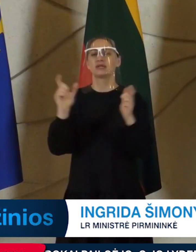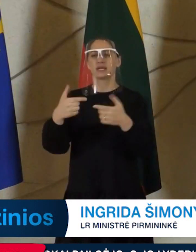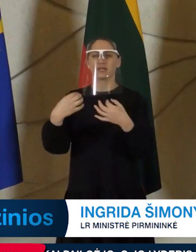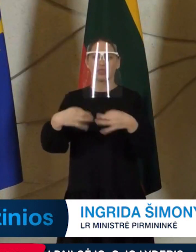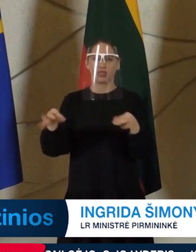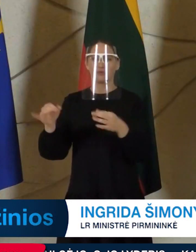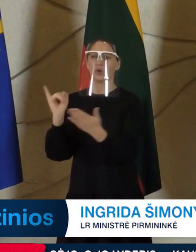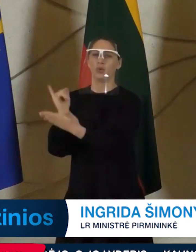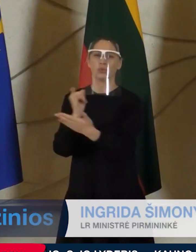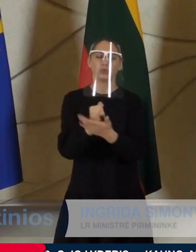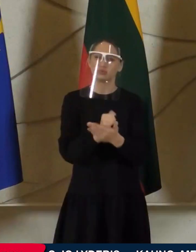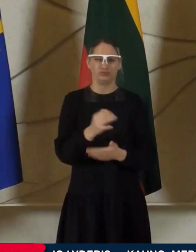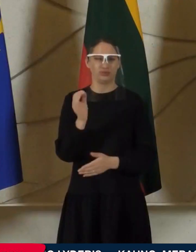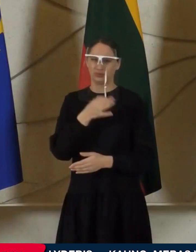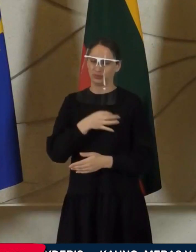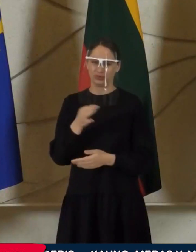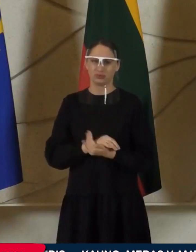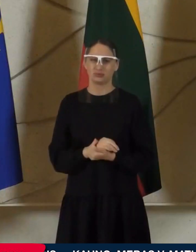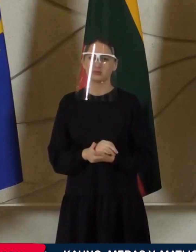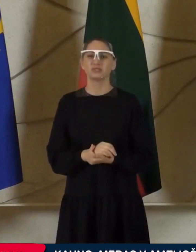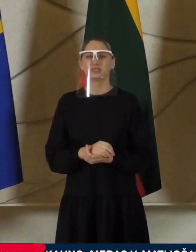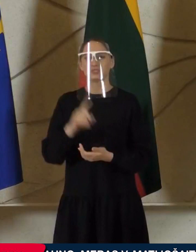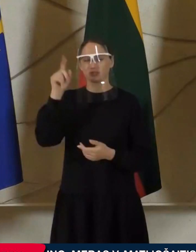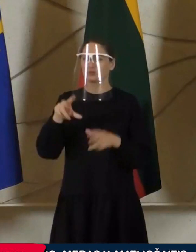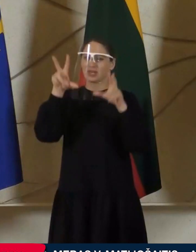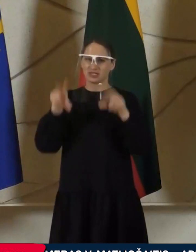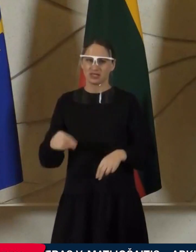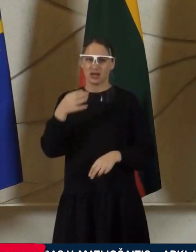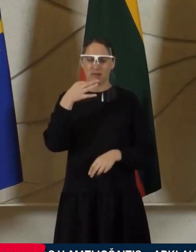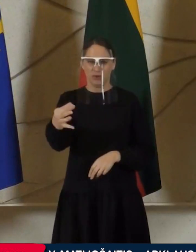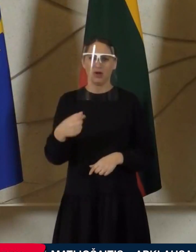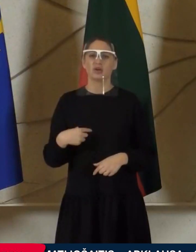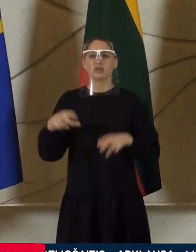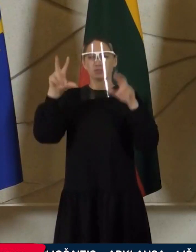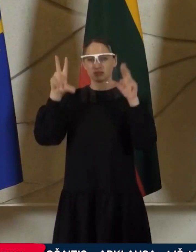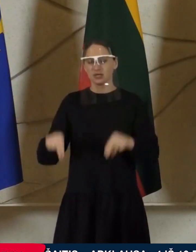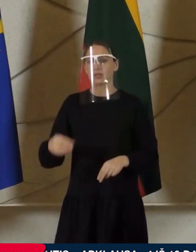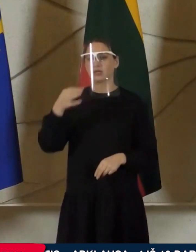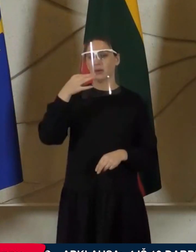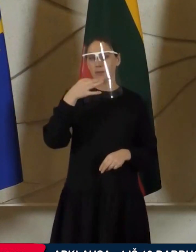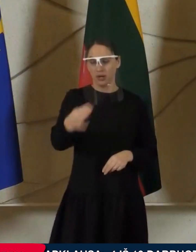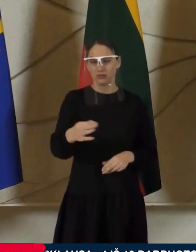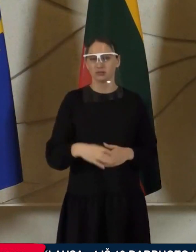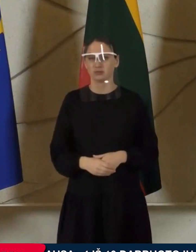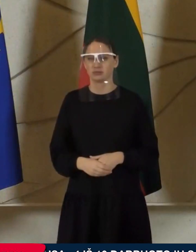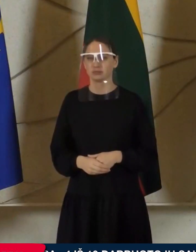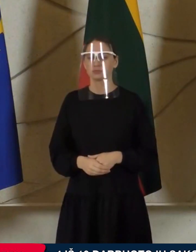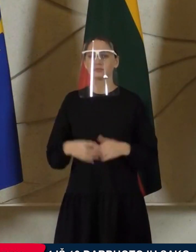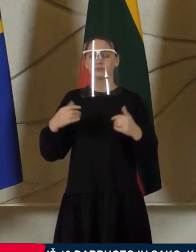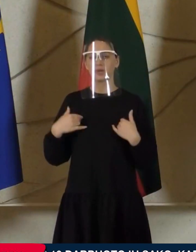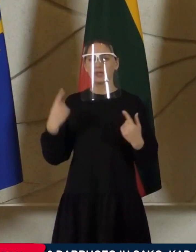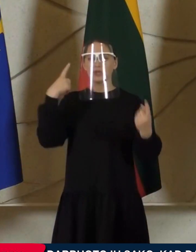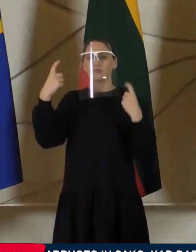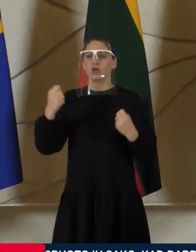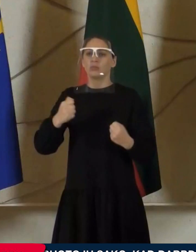kažkokiu kitu labai greitų metu. Manau, kad tai būtų nesažininga. Todėl sažiningai sakau, kad kol kas pagal tą informaciją,